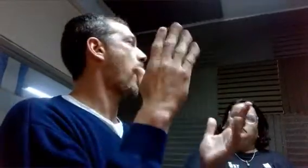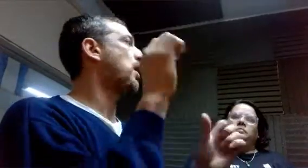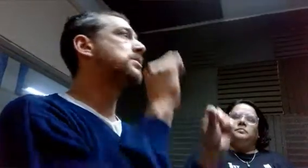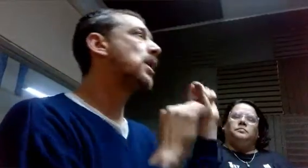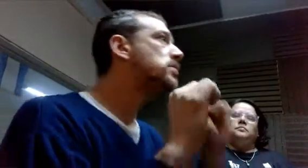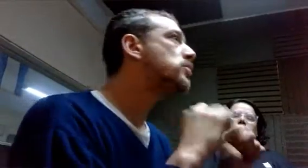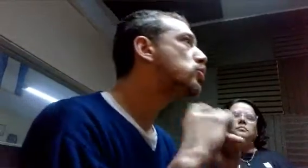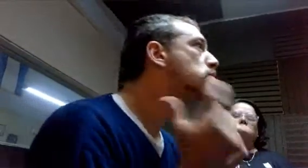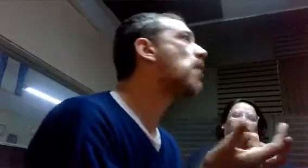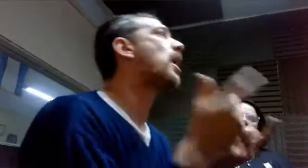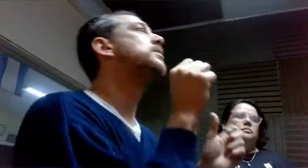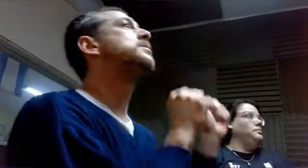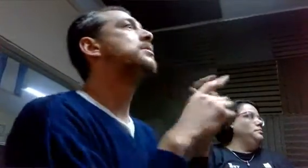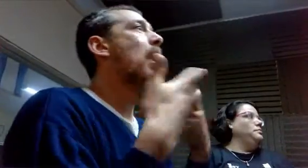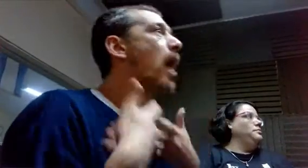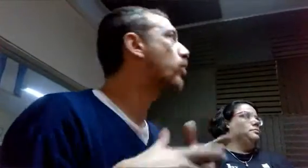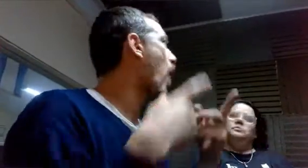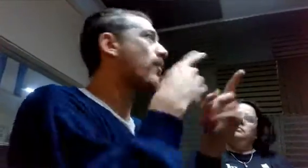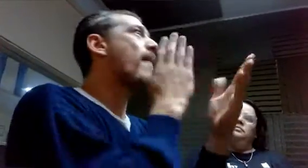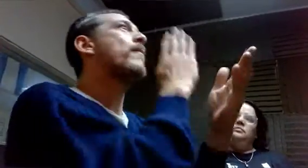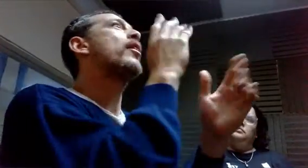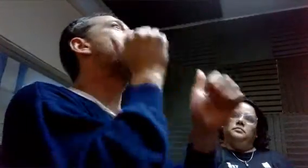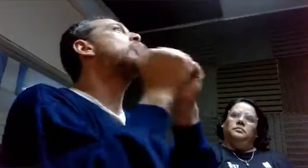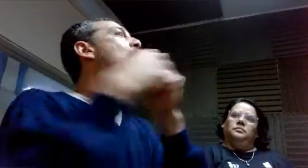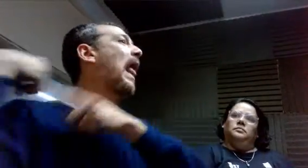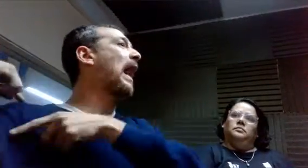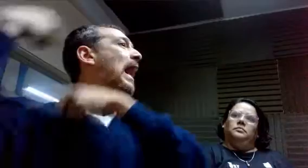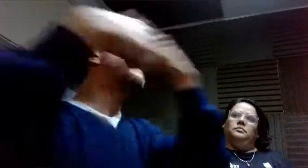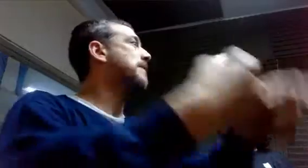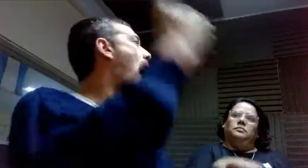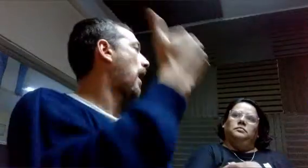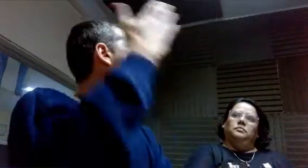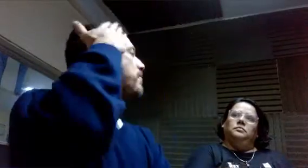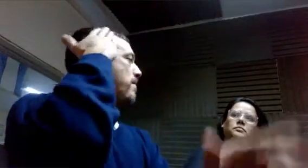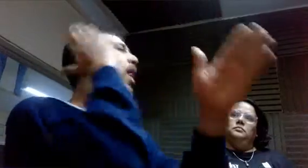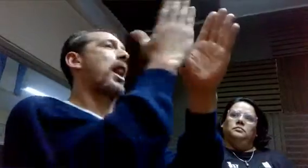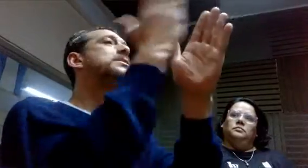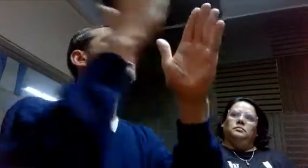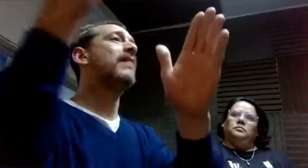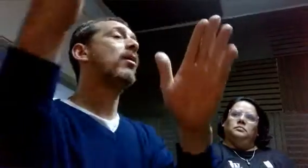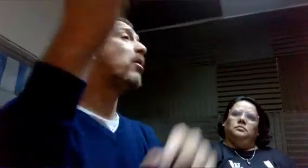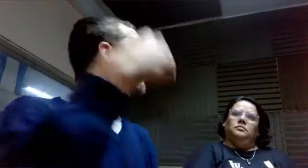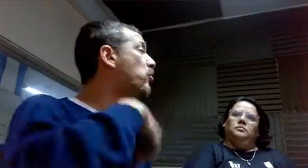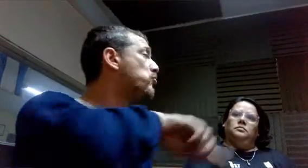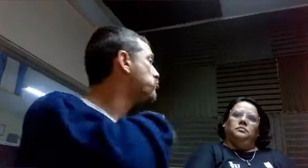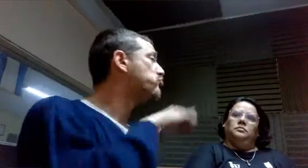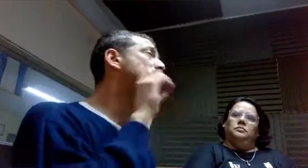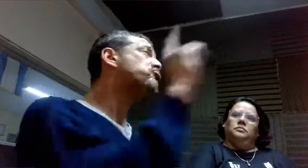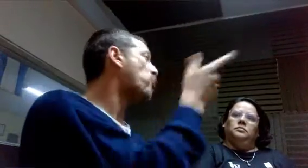todo, ¿sí? Ustedes, por ejemplo, no sé, tienen una biblioteca, ¿no? De historia, nosotros tenemos todo en nuestra